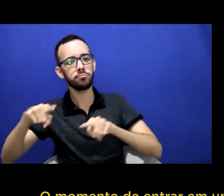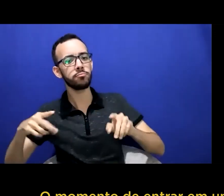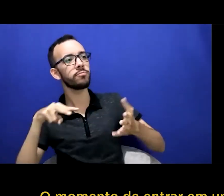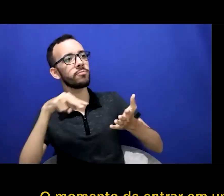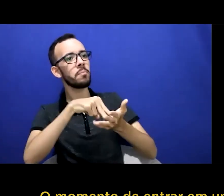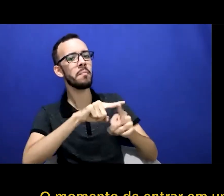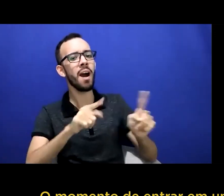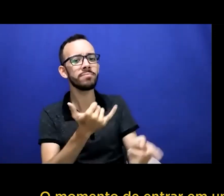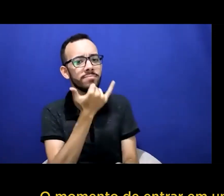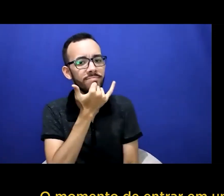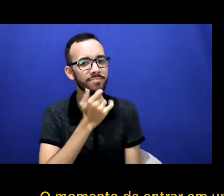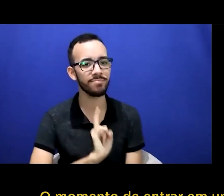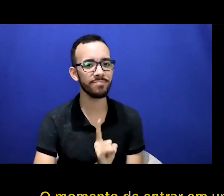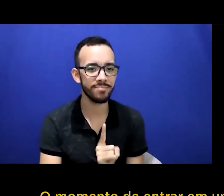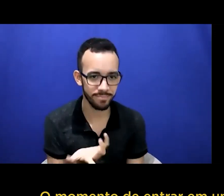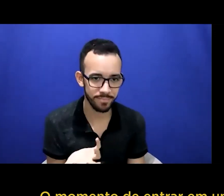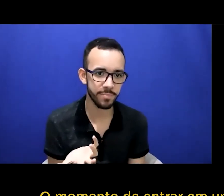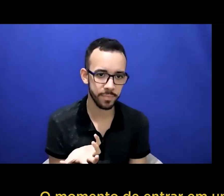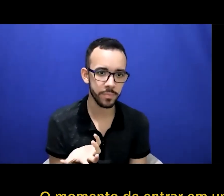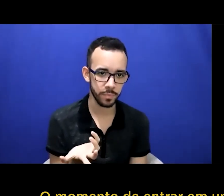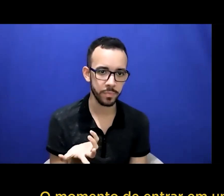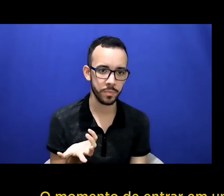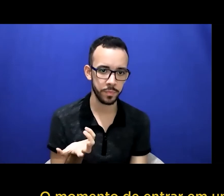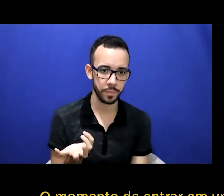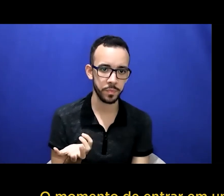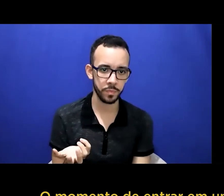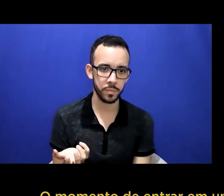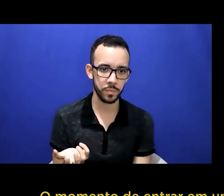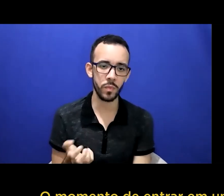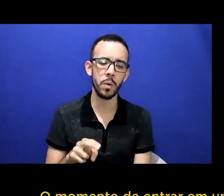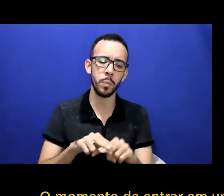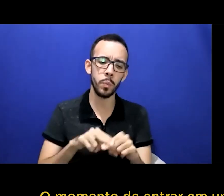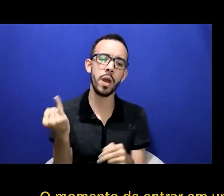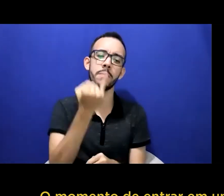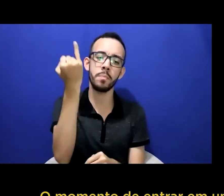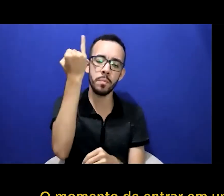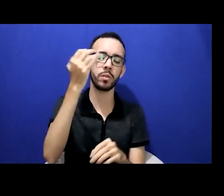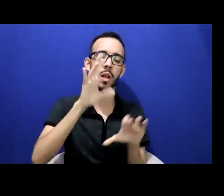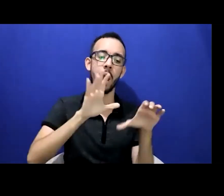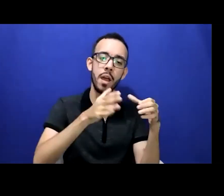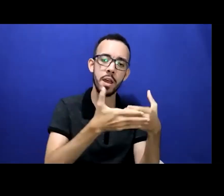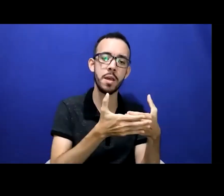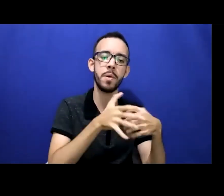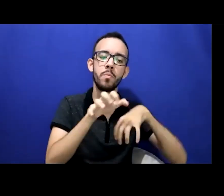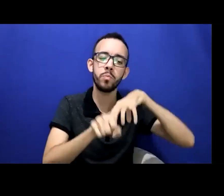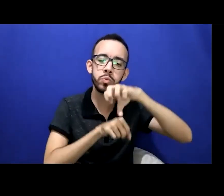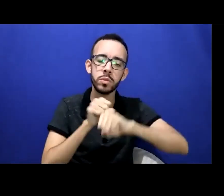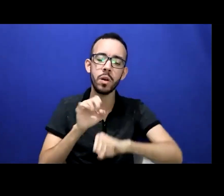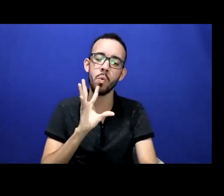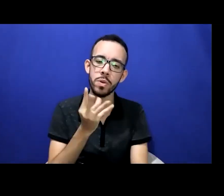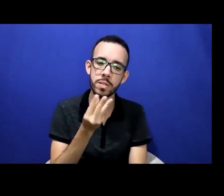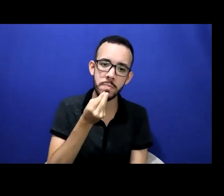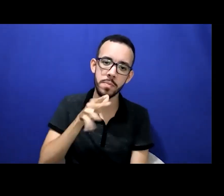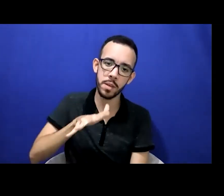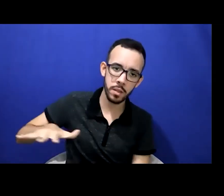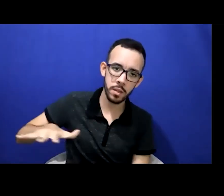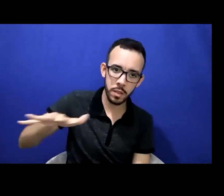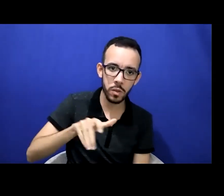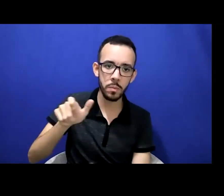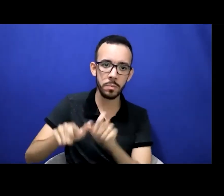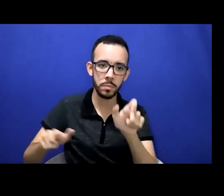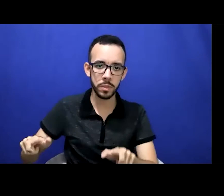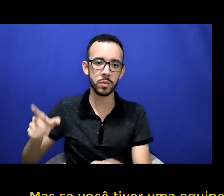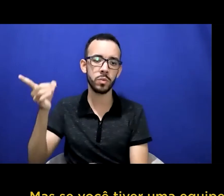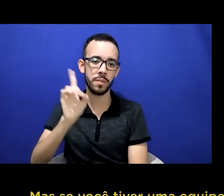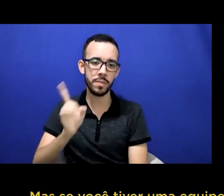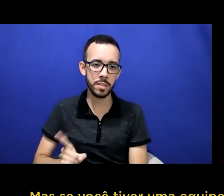na bilheteria e aí você já encontrar uma barreira nesse primeiro contato com o